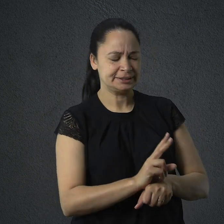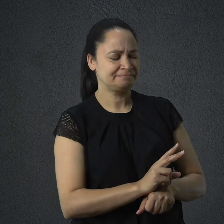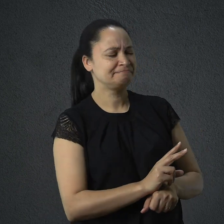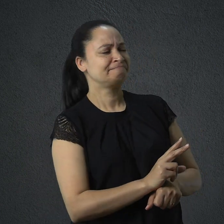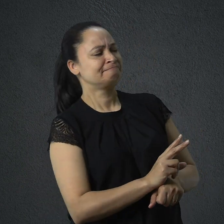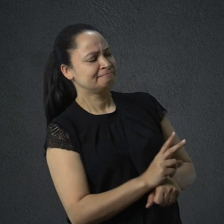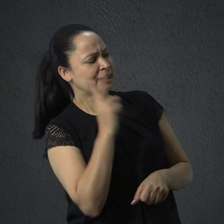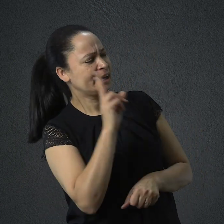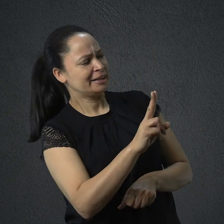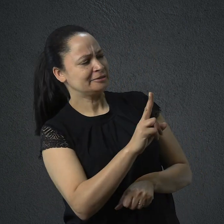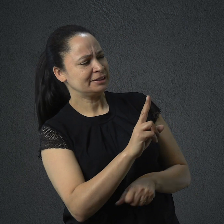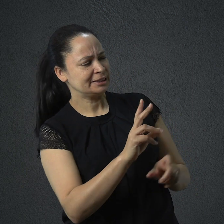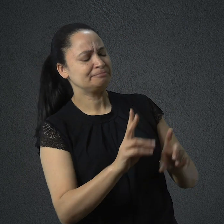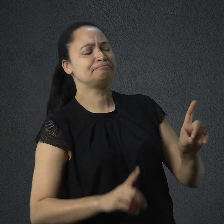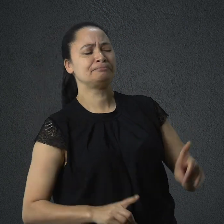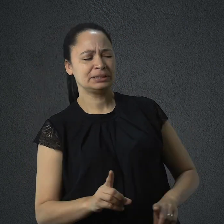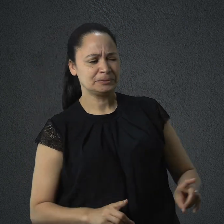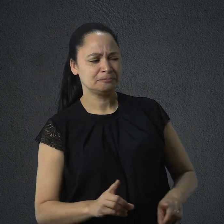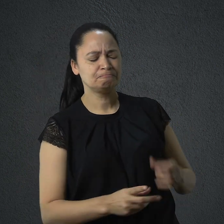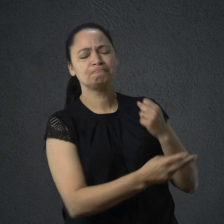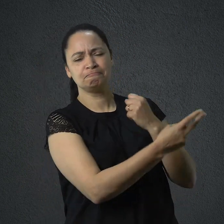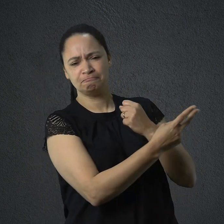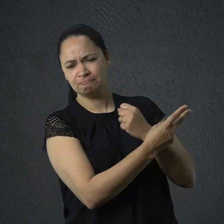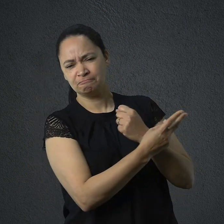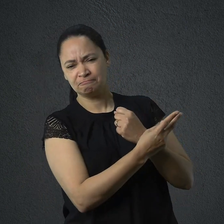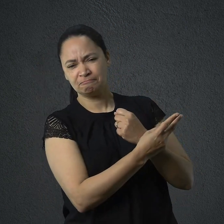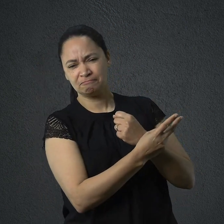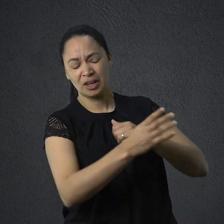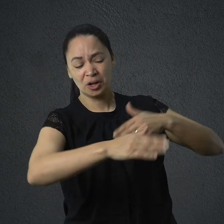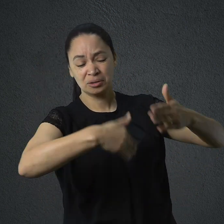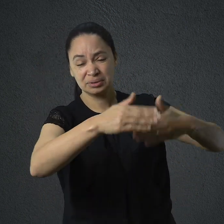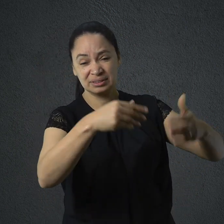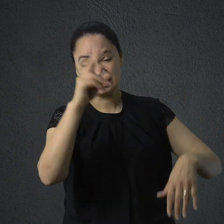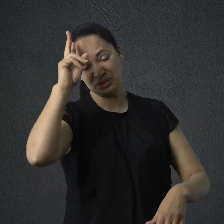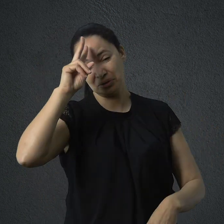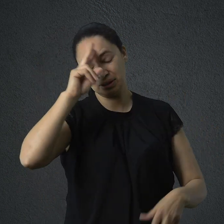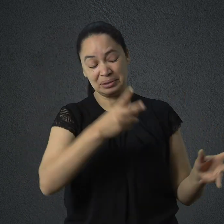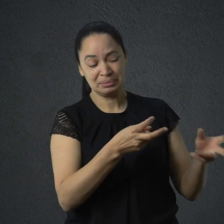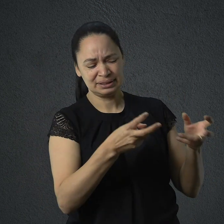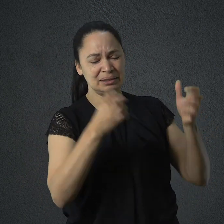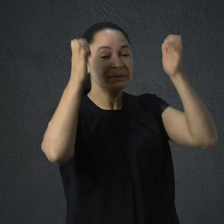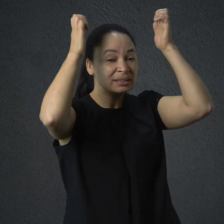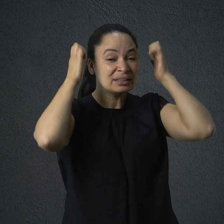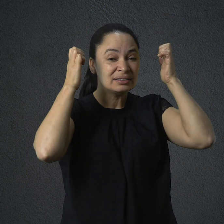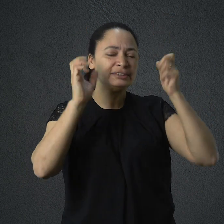dos laços de sangue mais diretos, Ao longo de sua história, percebe-se que ela temia a Deus e